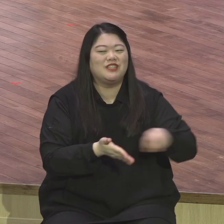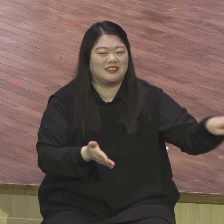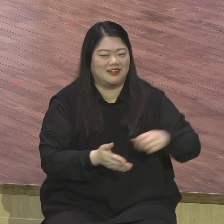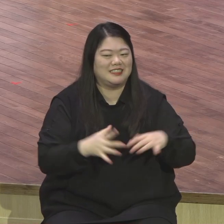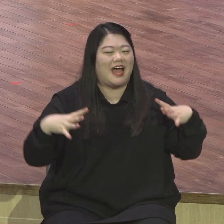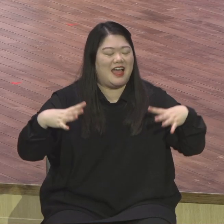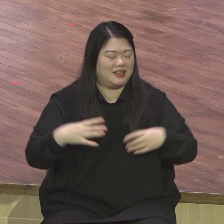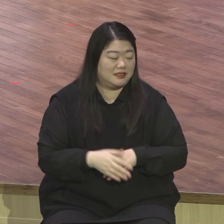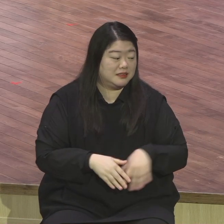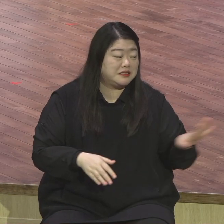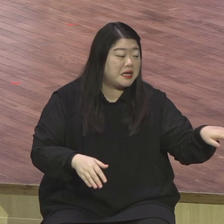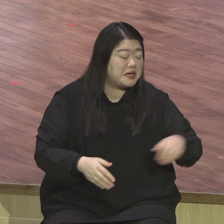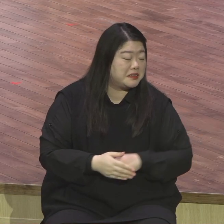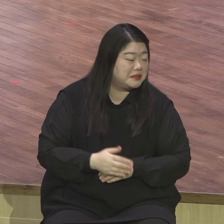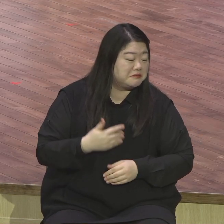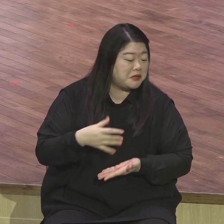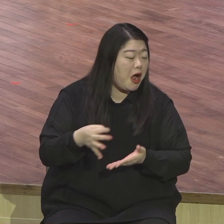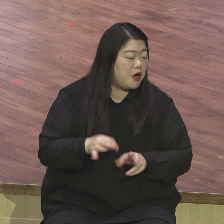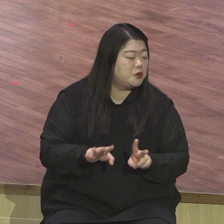이말로 일하고 여우는 다르네